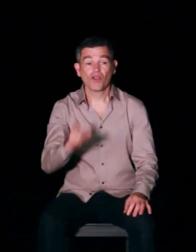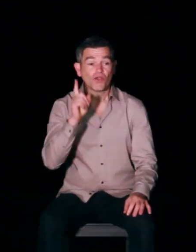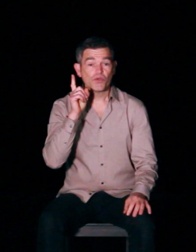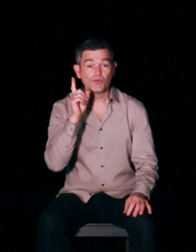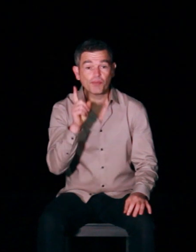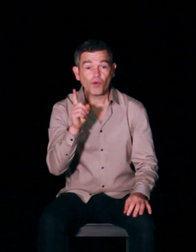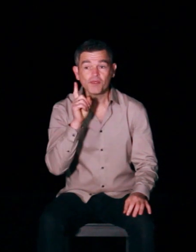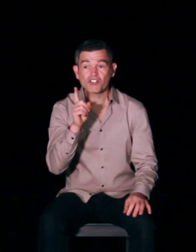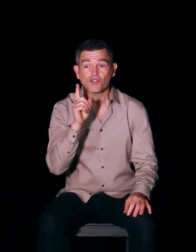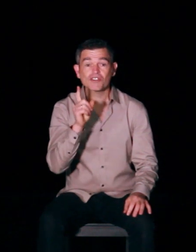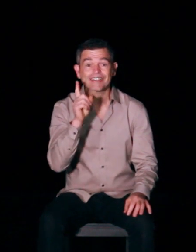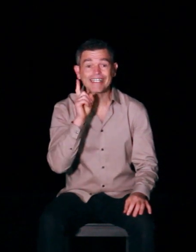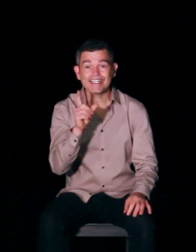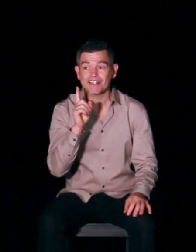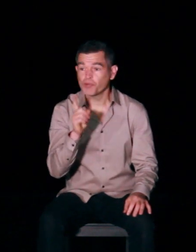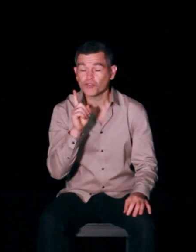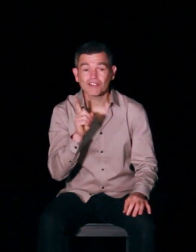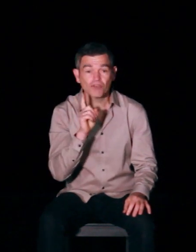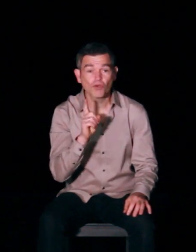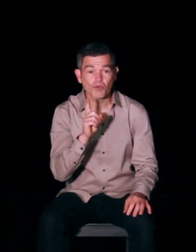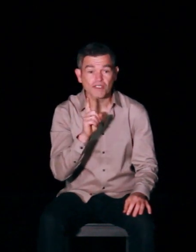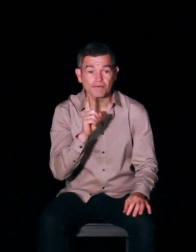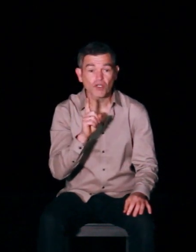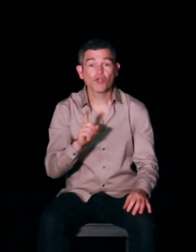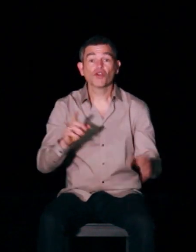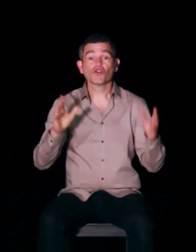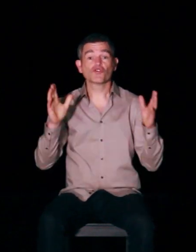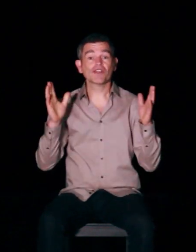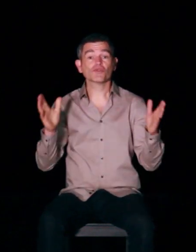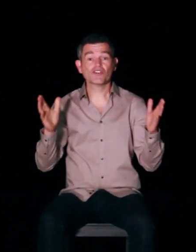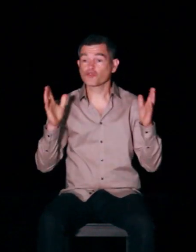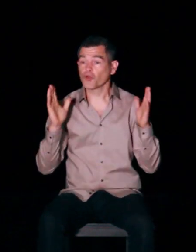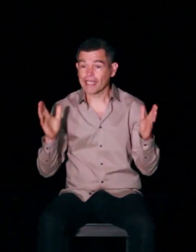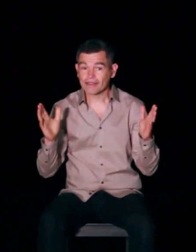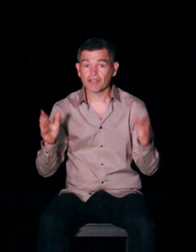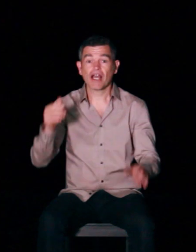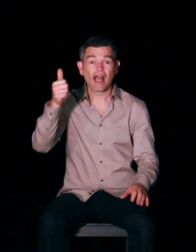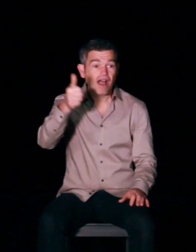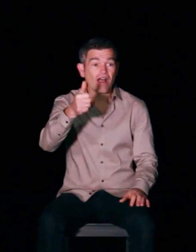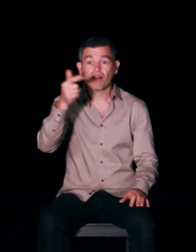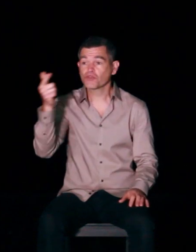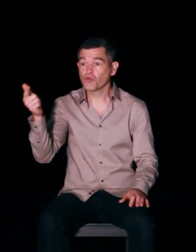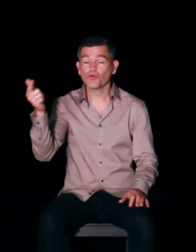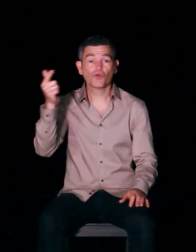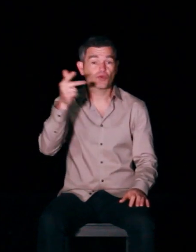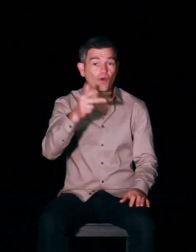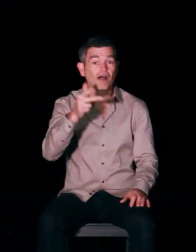Une première chose très importante avant de commencer. Je vais compter jusque 4. 1, 2, 3,